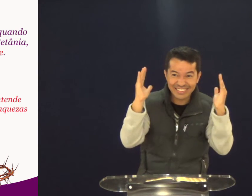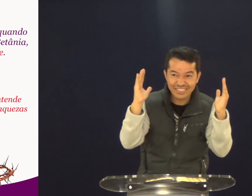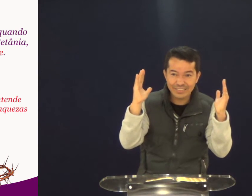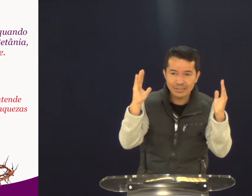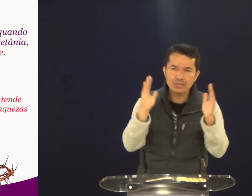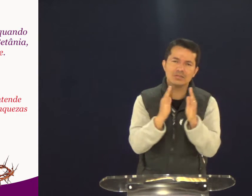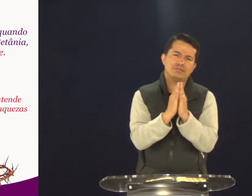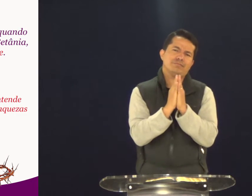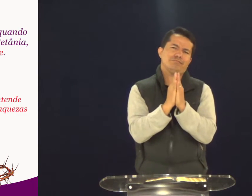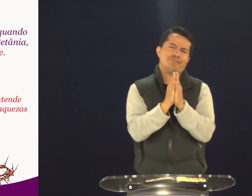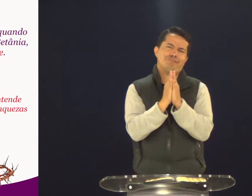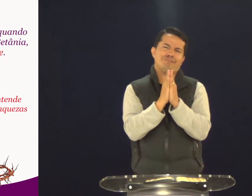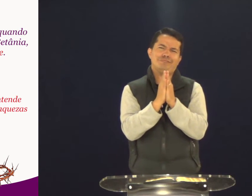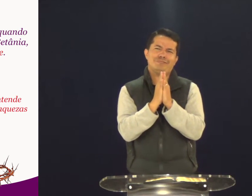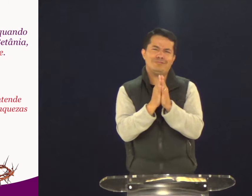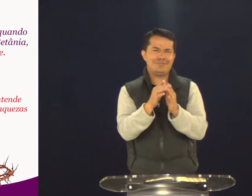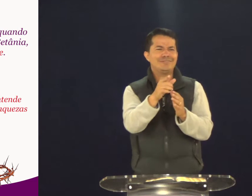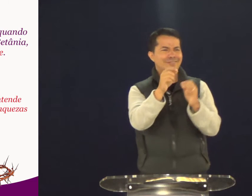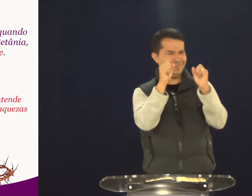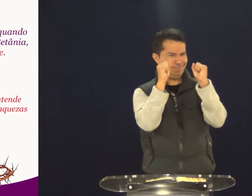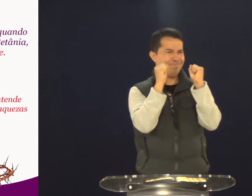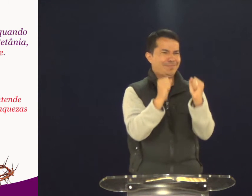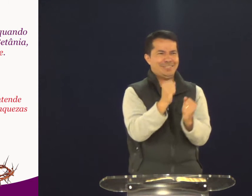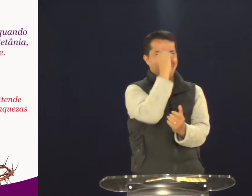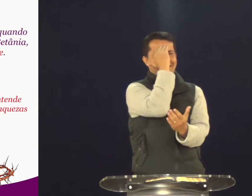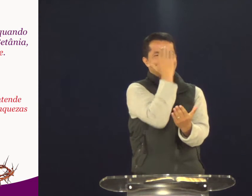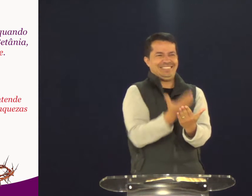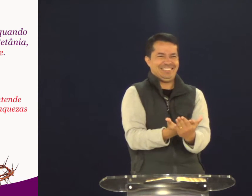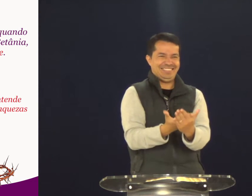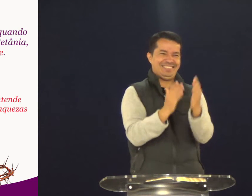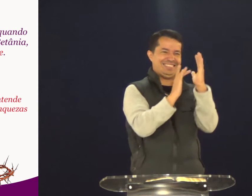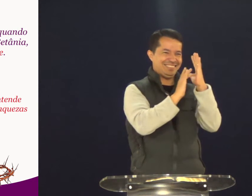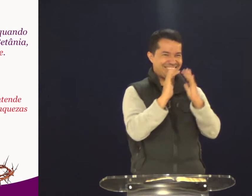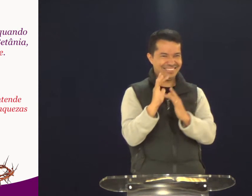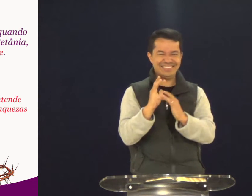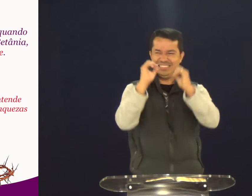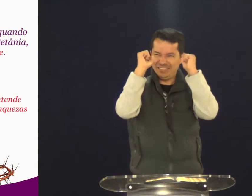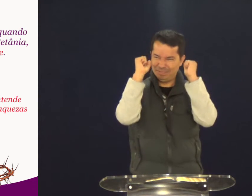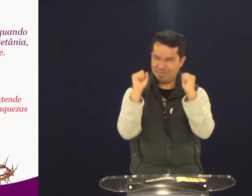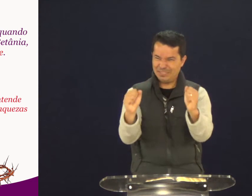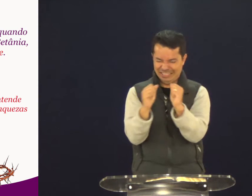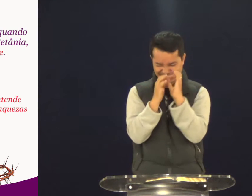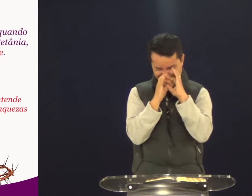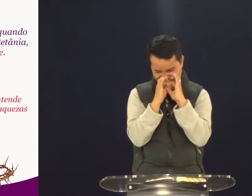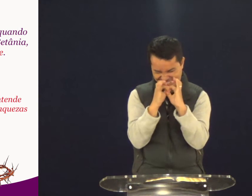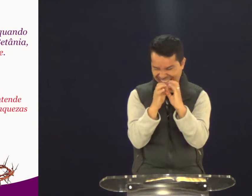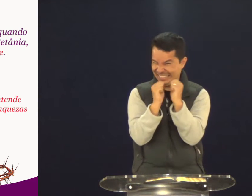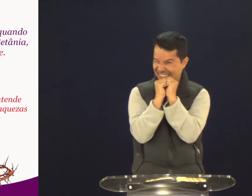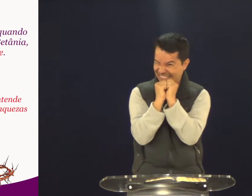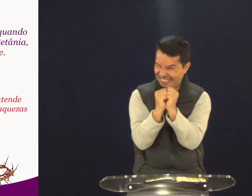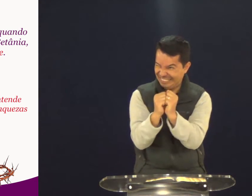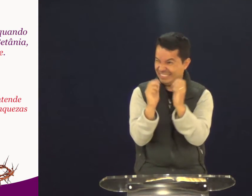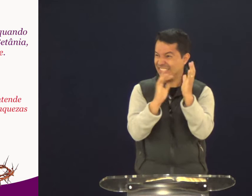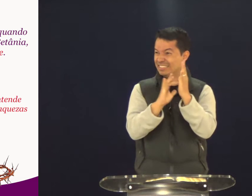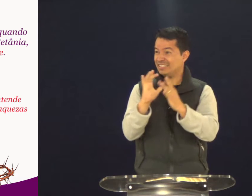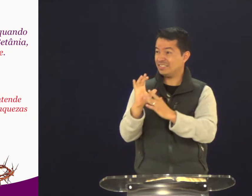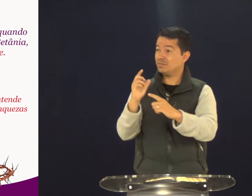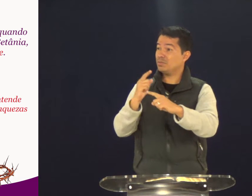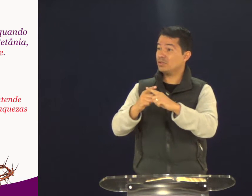Entende? Agora, então, por favor. Você pode acreditar que Jesus realmente está junto